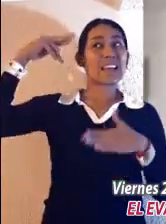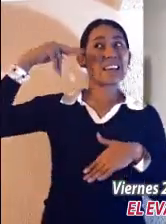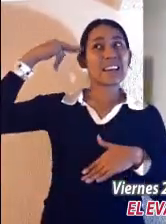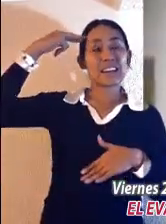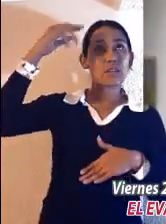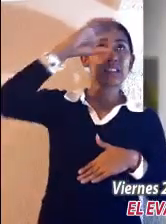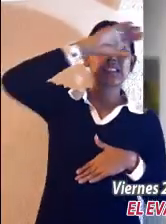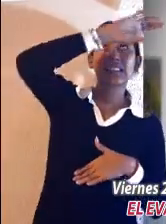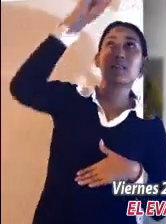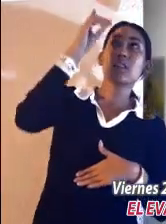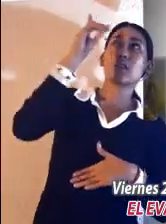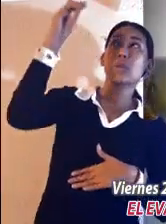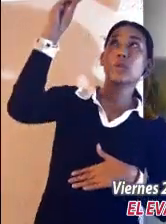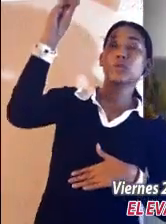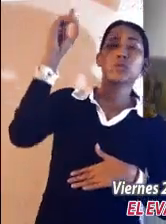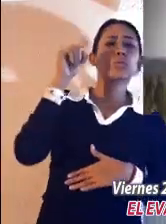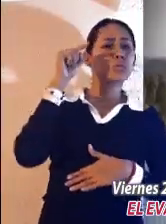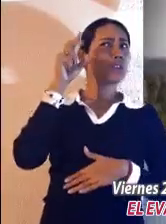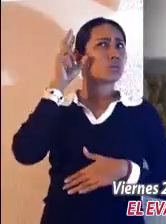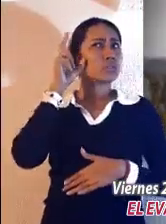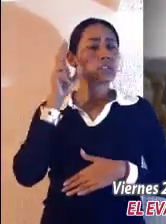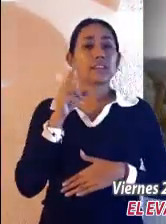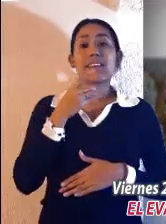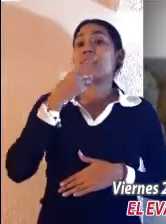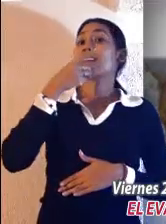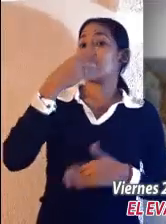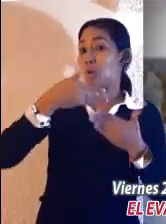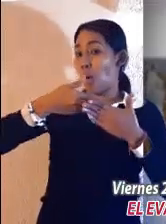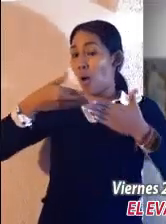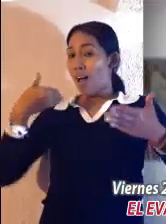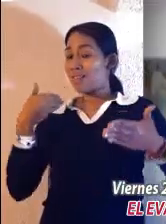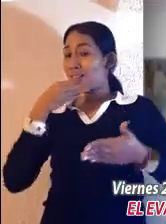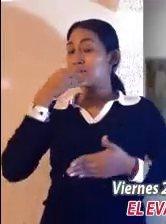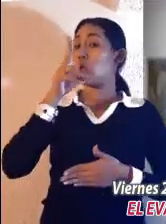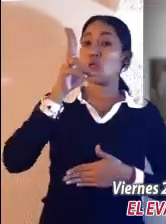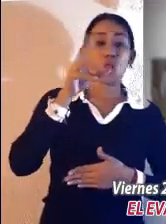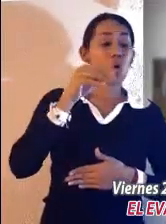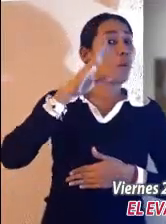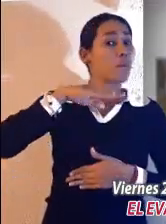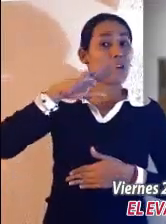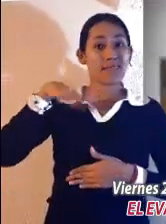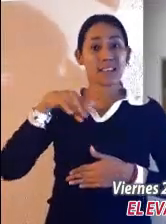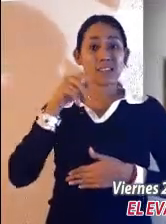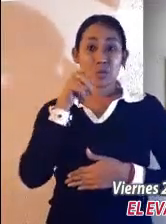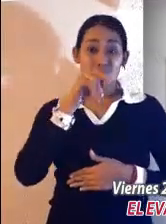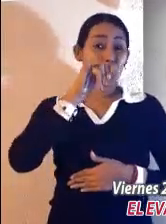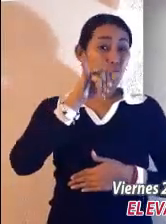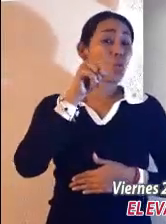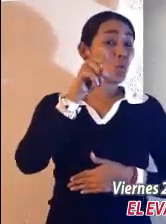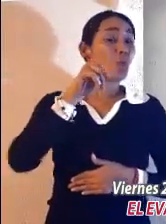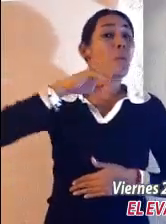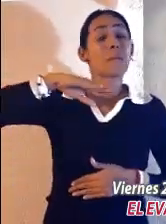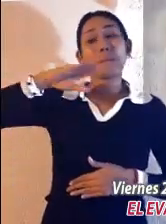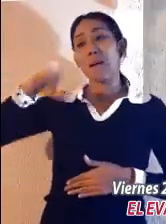los cielos. Han oído que se dijo a los antiguos, no matarás, y el que mate será llevado ante el tribunal.